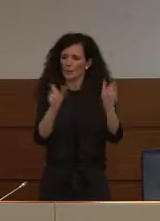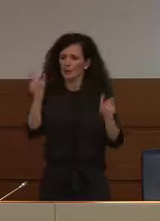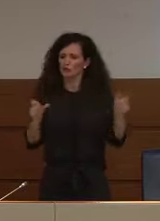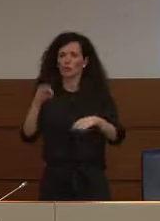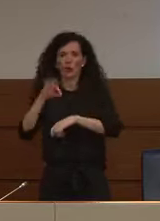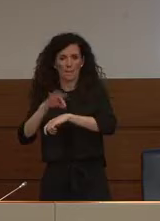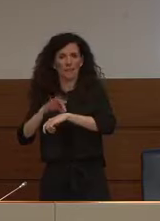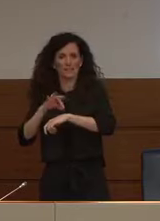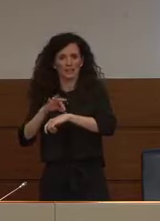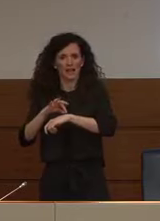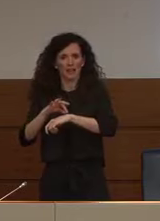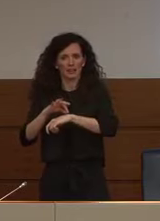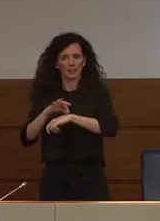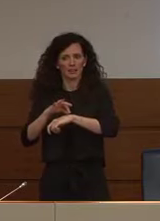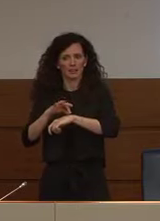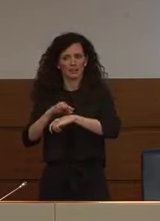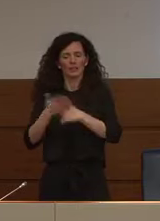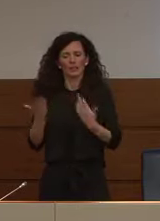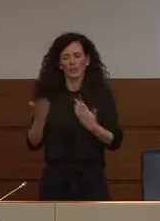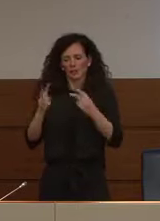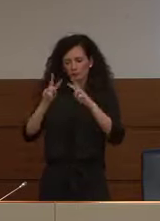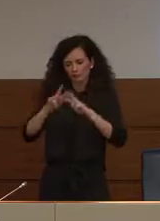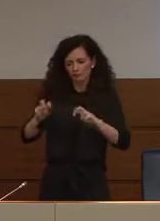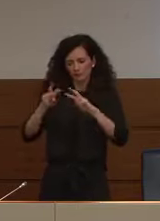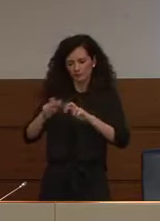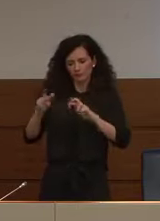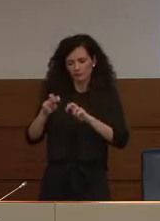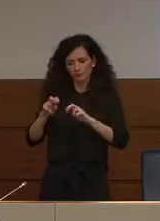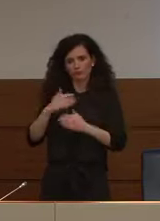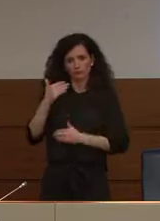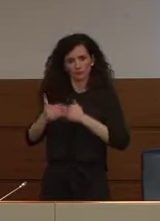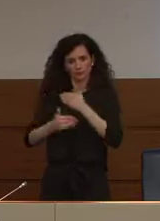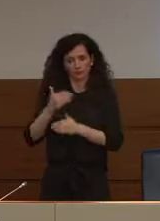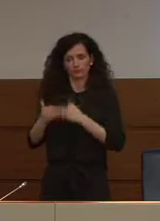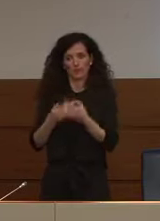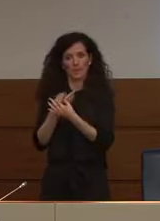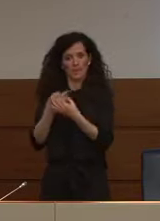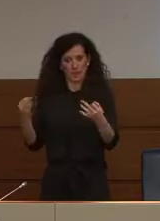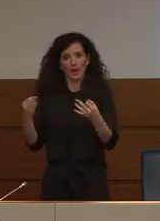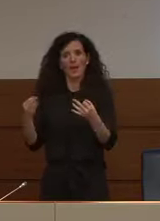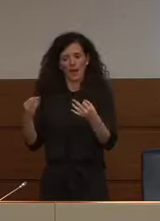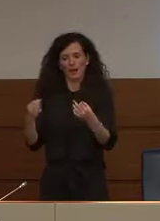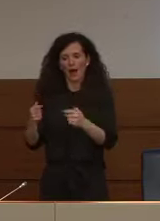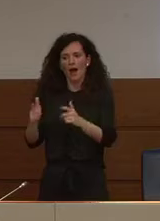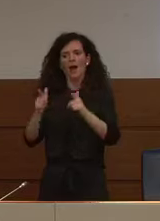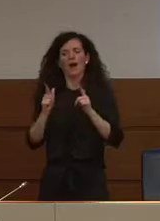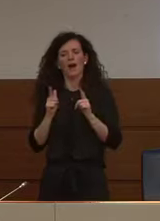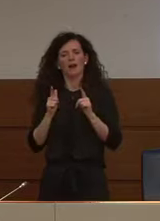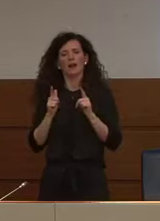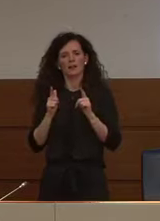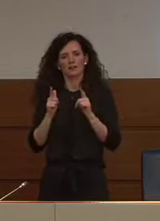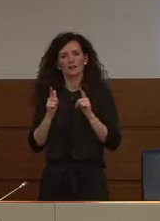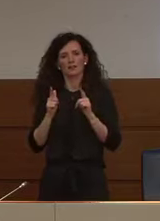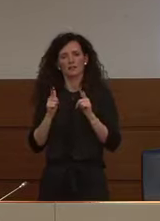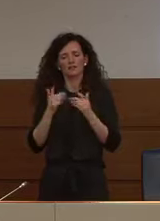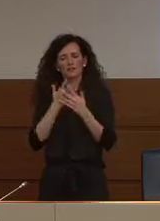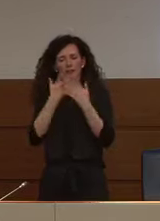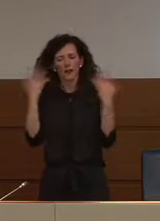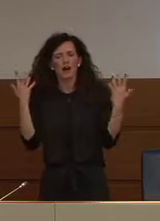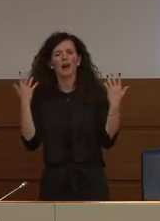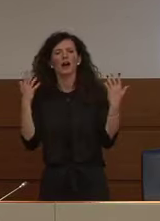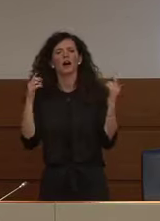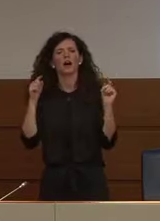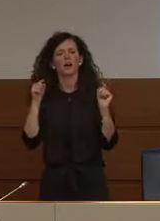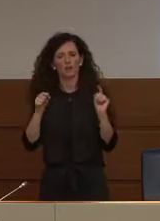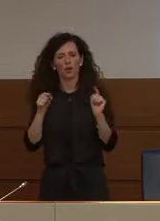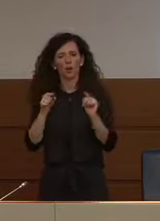nell'ambito di analisi ben condotte possiamo avere evidenza di efficacia